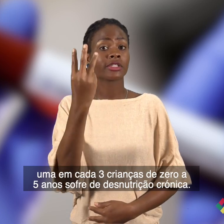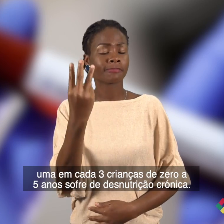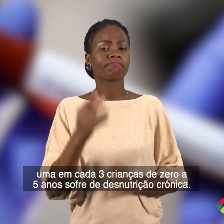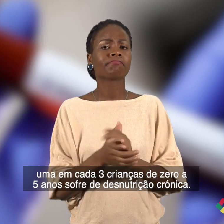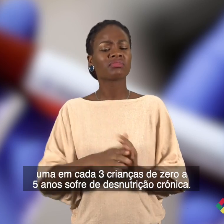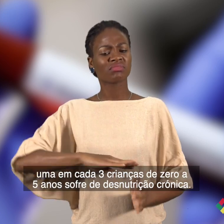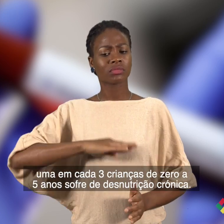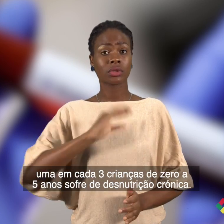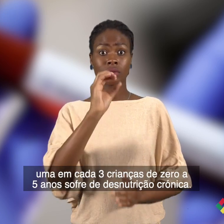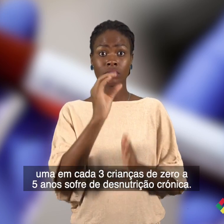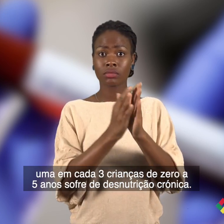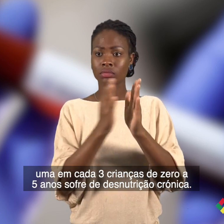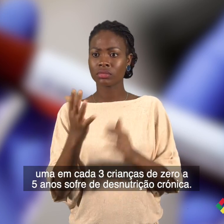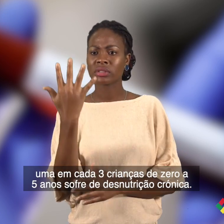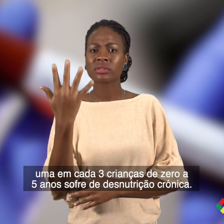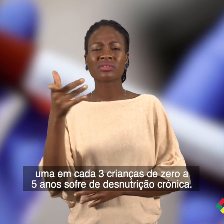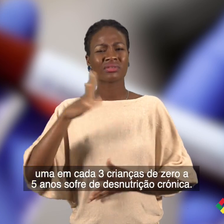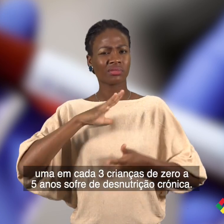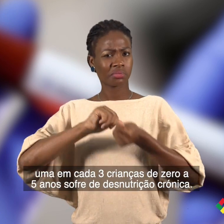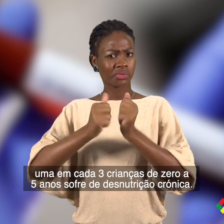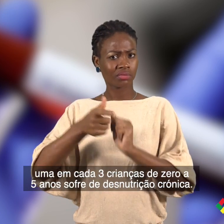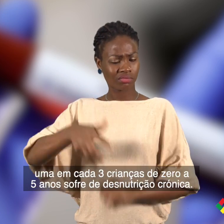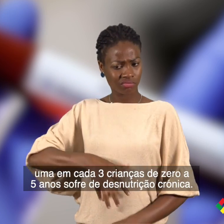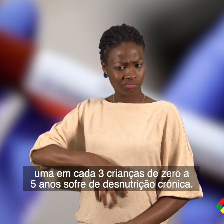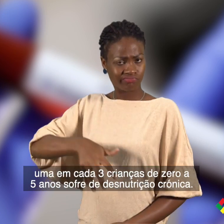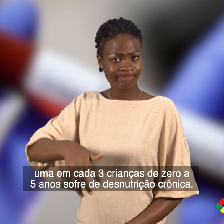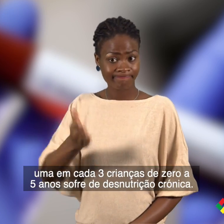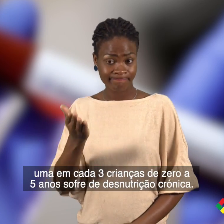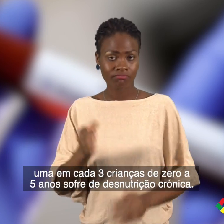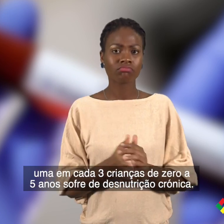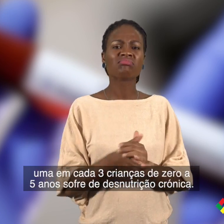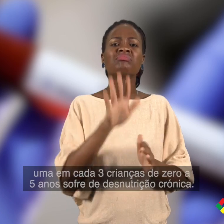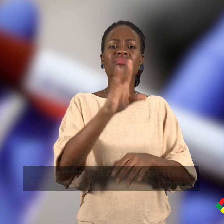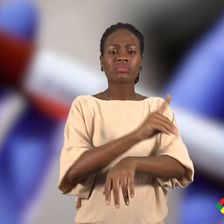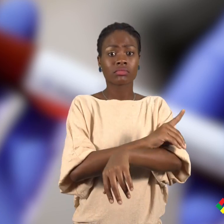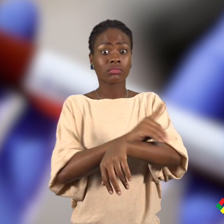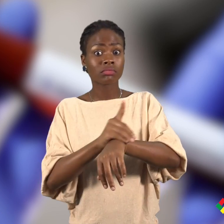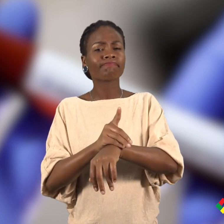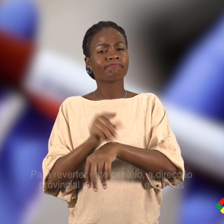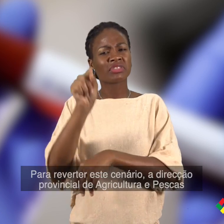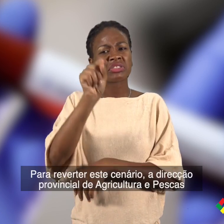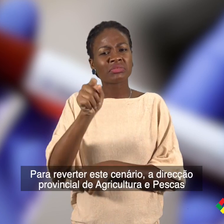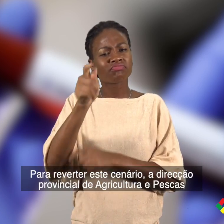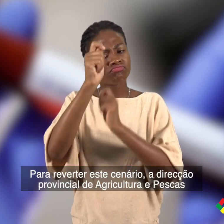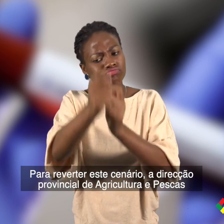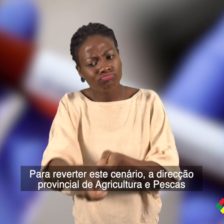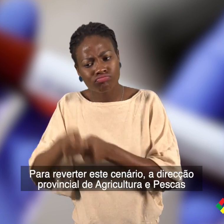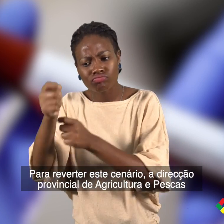crianças de 0 a 5 anos sofre de desnutrição crônica. Para reverter este cenário, a